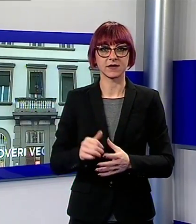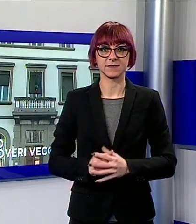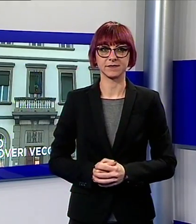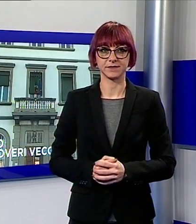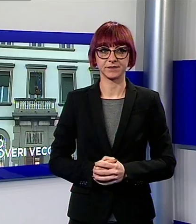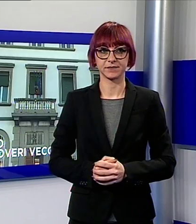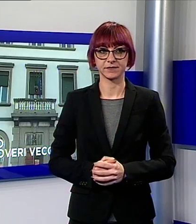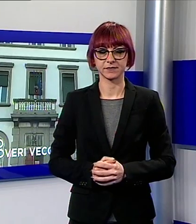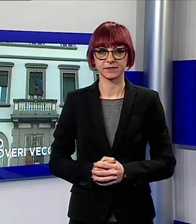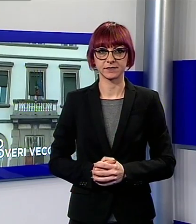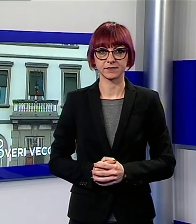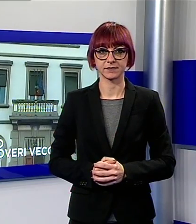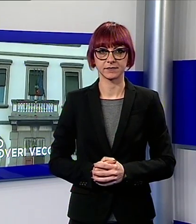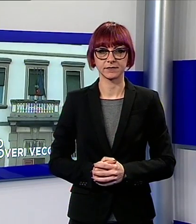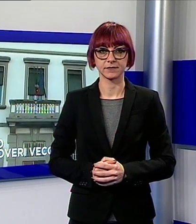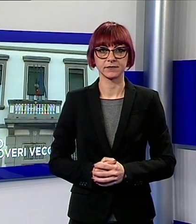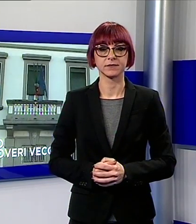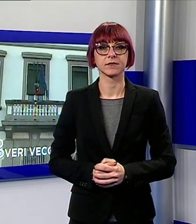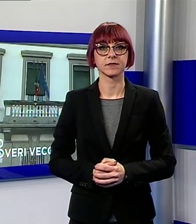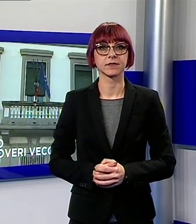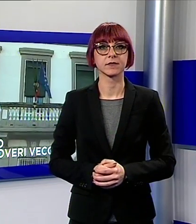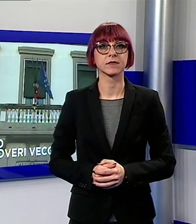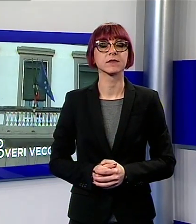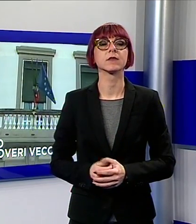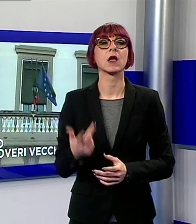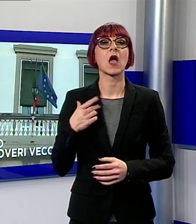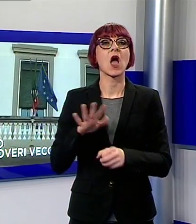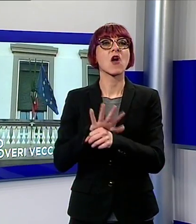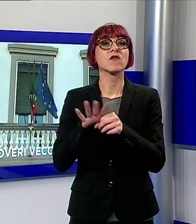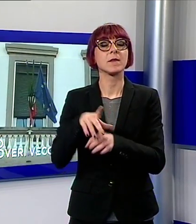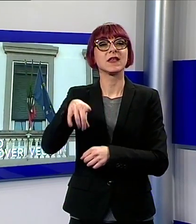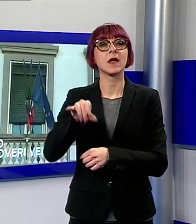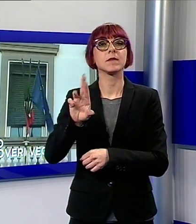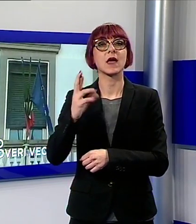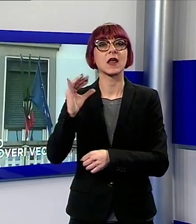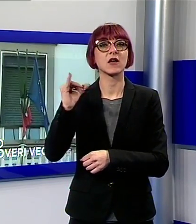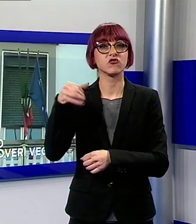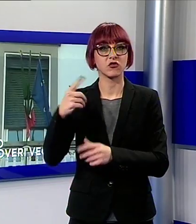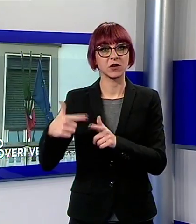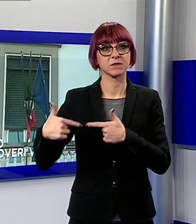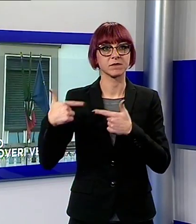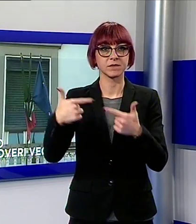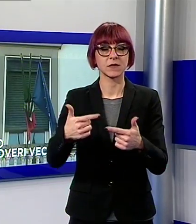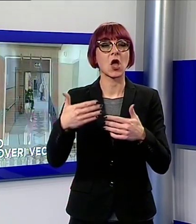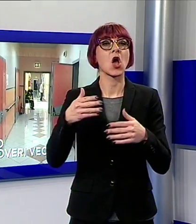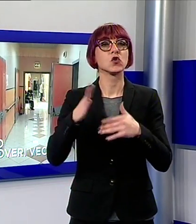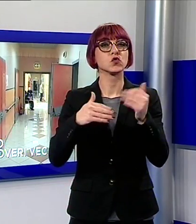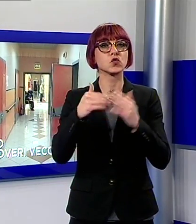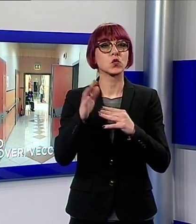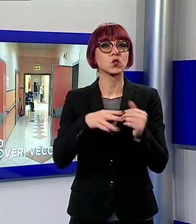salva i poveri vecchi importante eredità dalla famiglia Pieraccini che porta nelle casse della struttura dedicata agli anziani